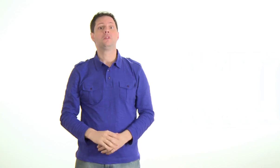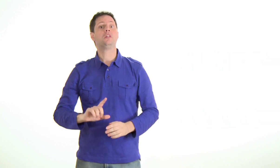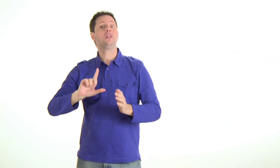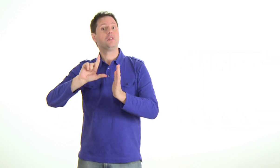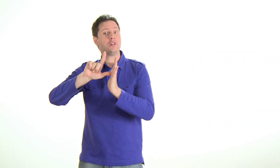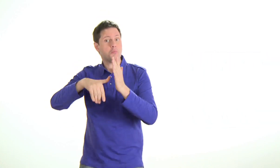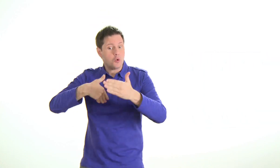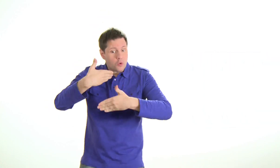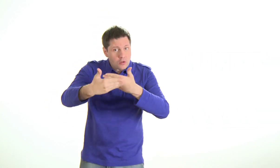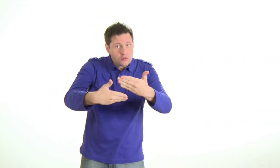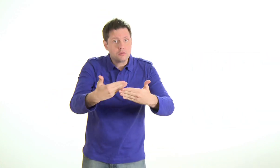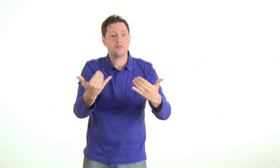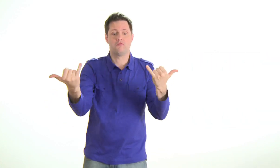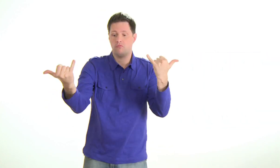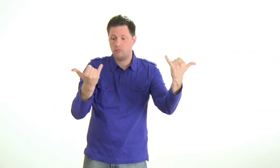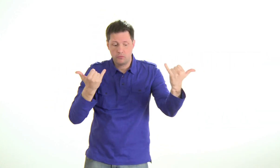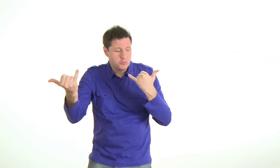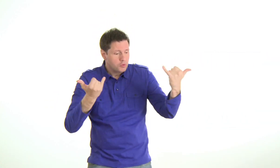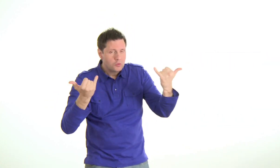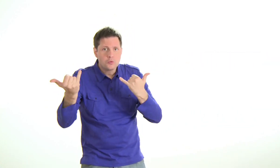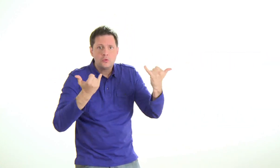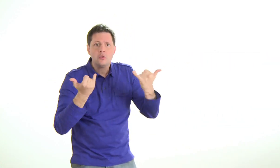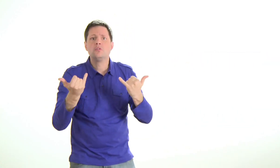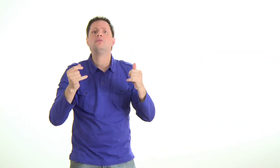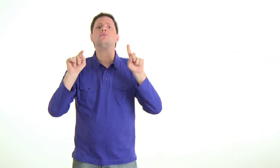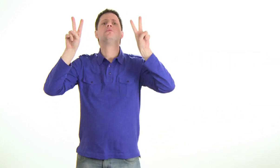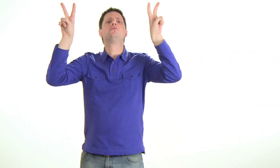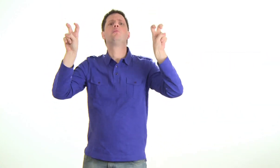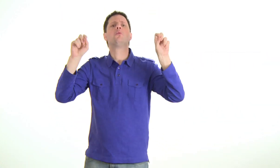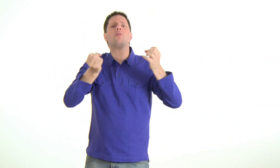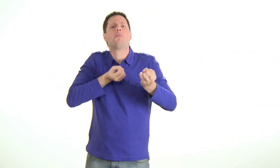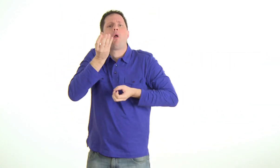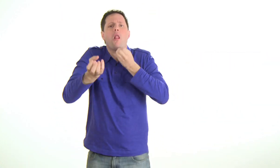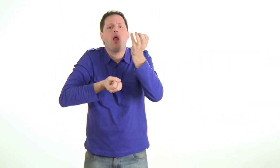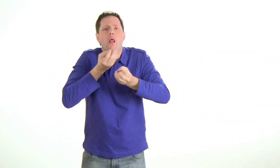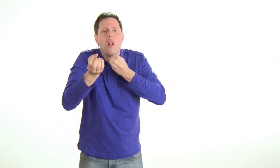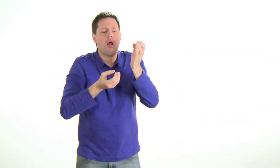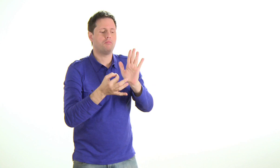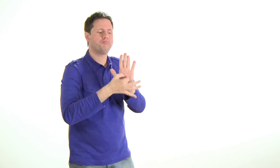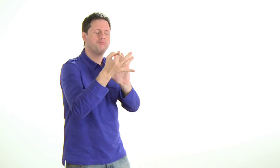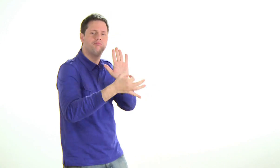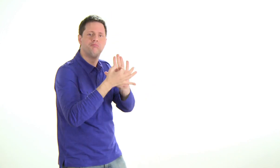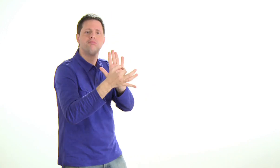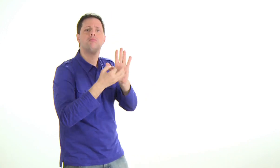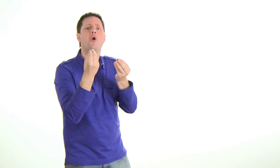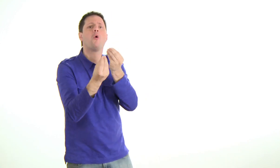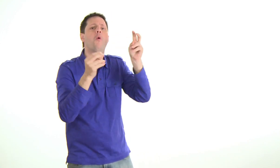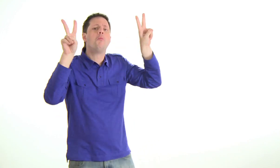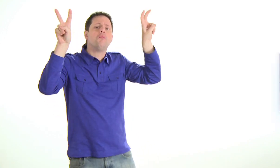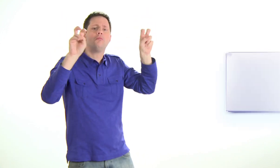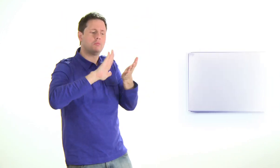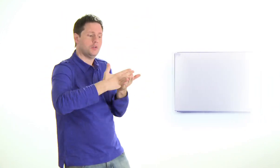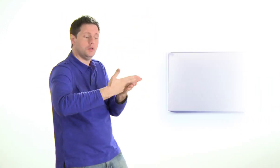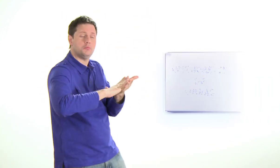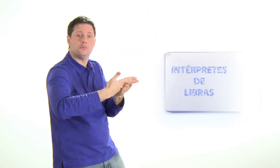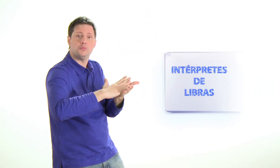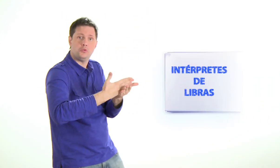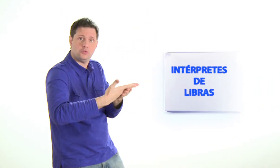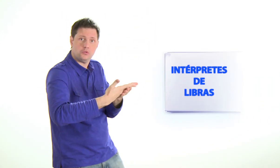E, na sequência, teremos informações sobre como é que funciona a questão dos intérpretes de língua de